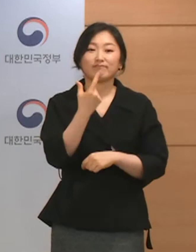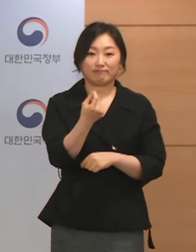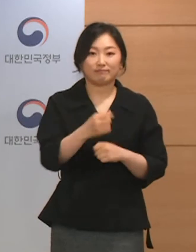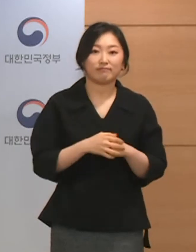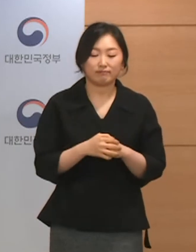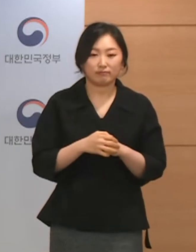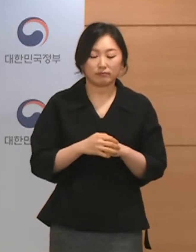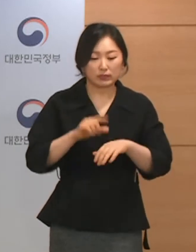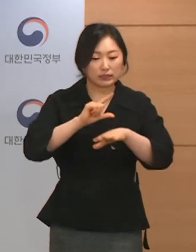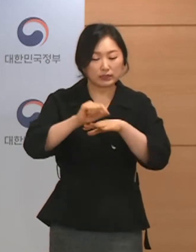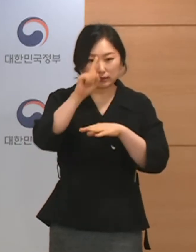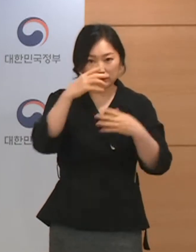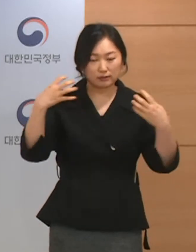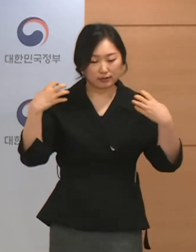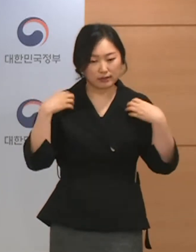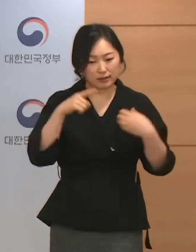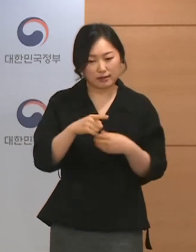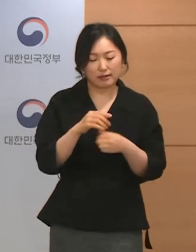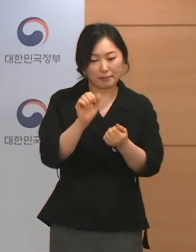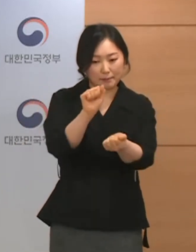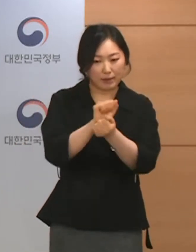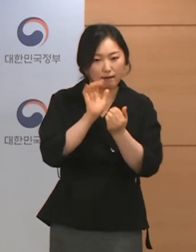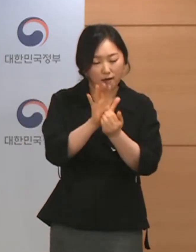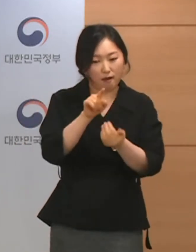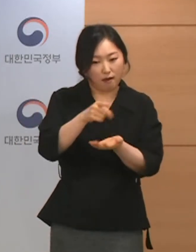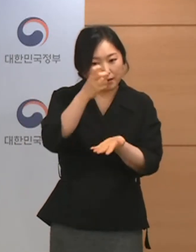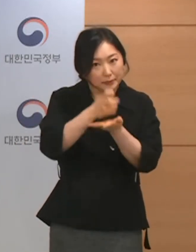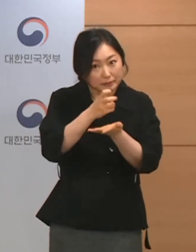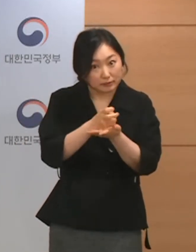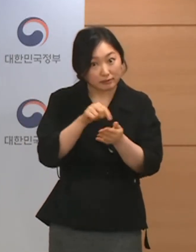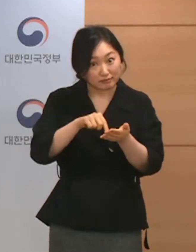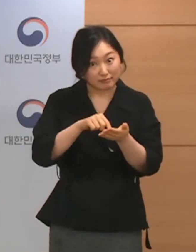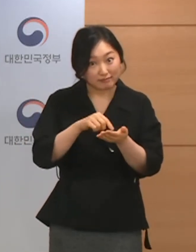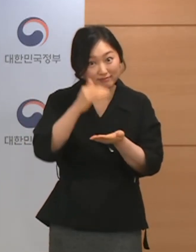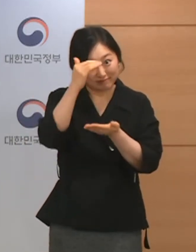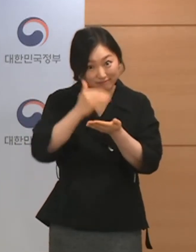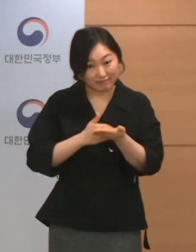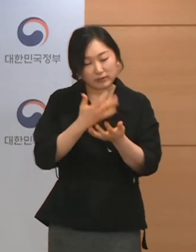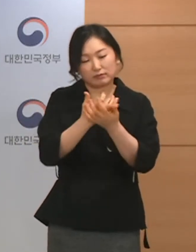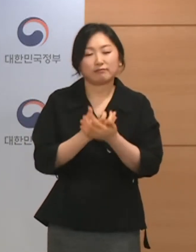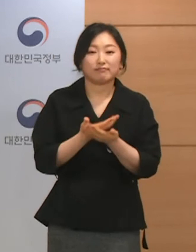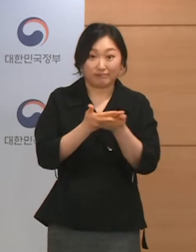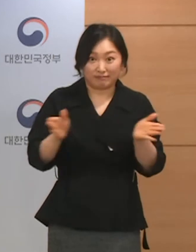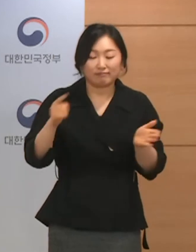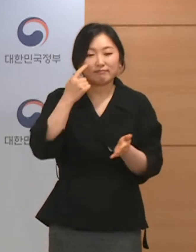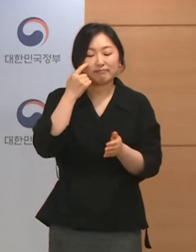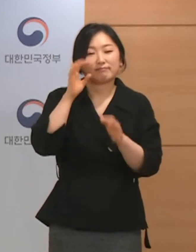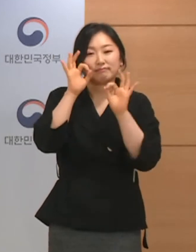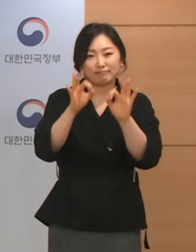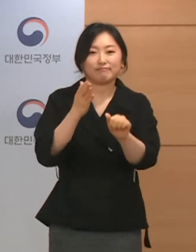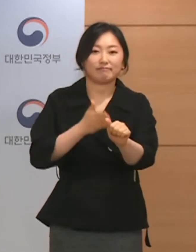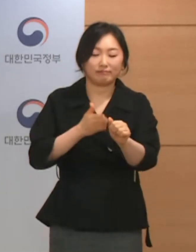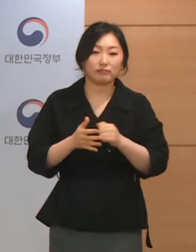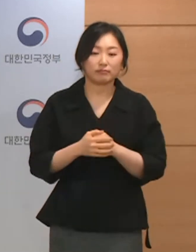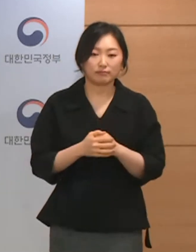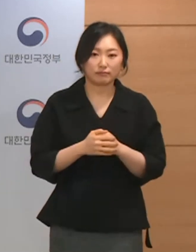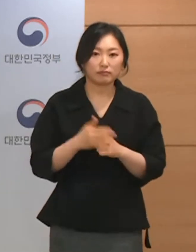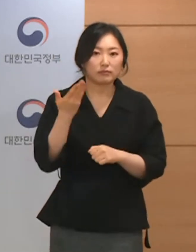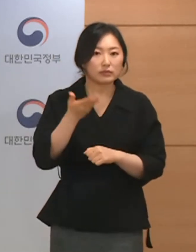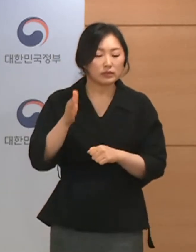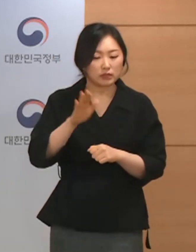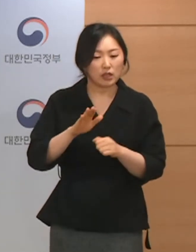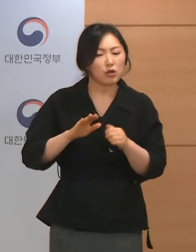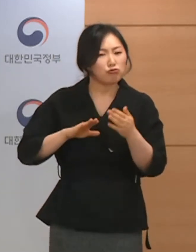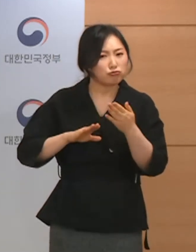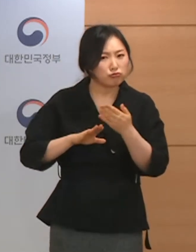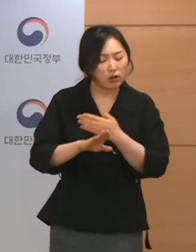지자체별 방역조치의 세부적인 내용은 보도자료를 참고해 주시기 바랍니다. 다만 이후의 유행 상황에